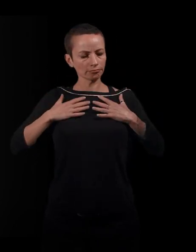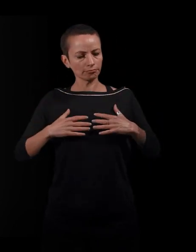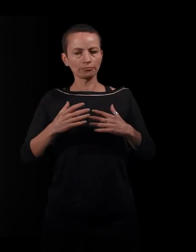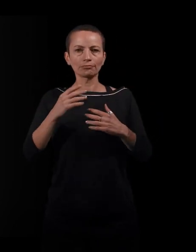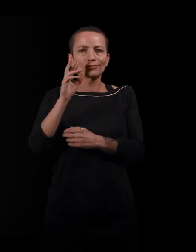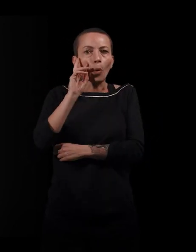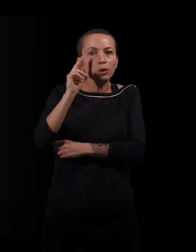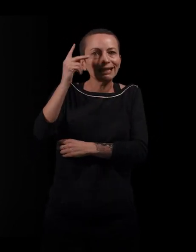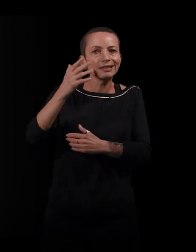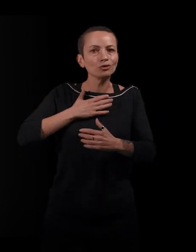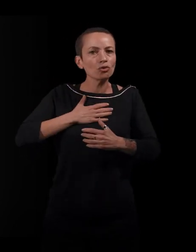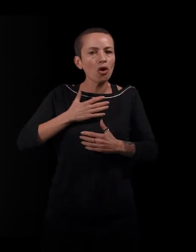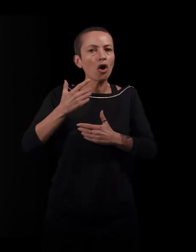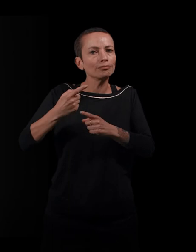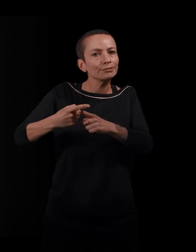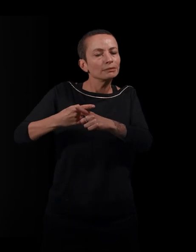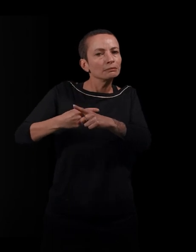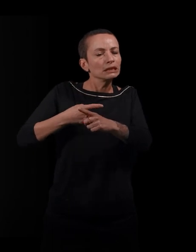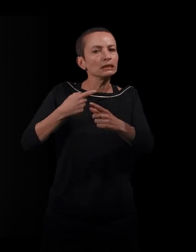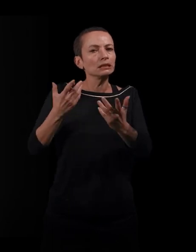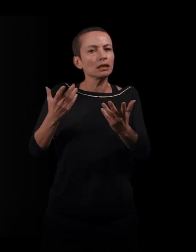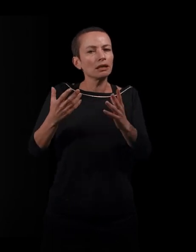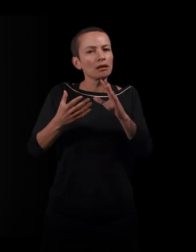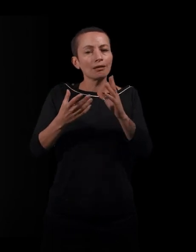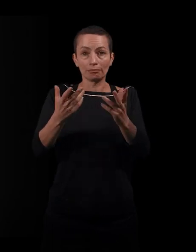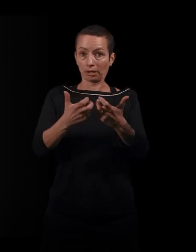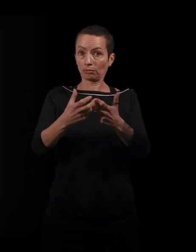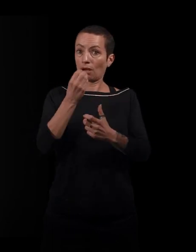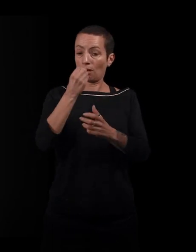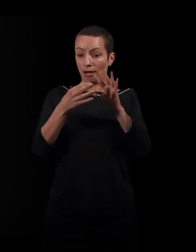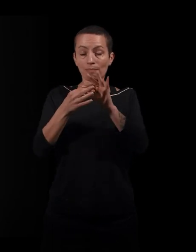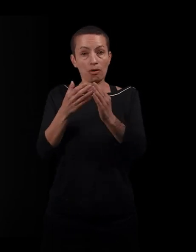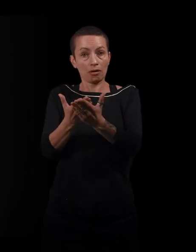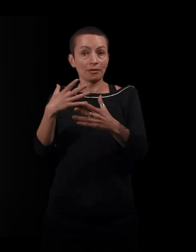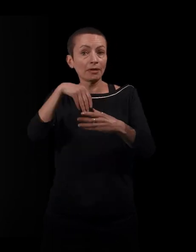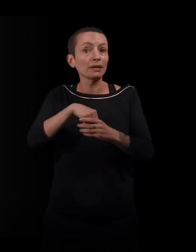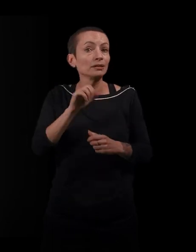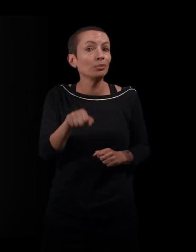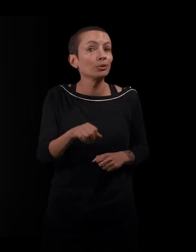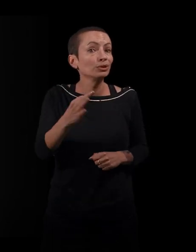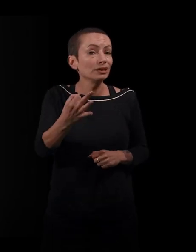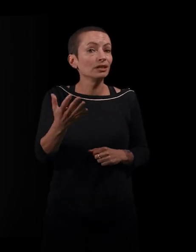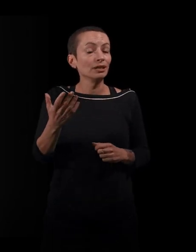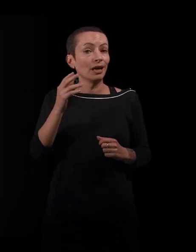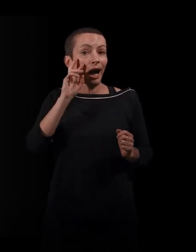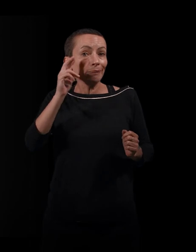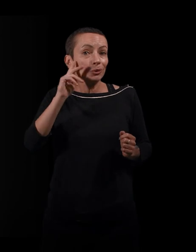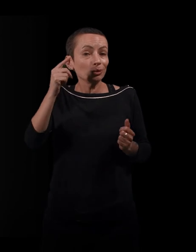corps. Et, effectivement, le rapport à la nourriture peut en faire partie également, oui. Et donc, toutes ces habitudes qu'on va prendre, qu'on va reprendre,